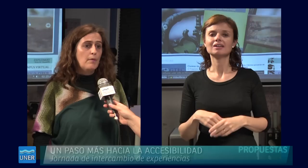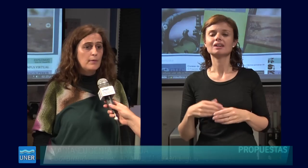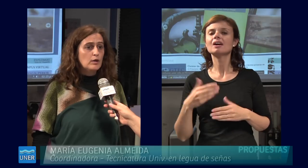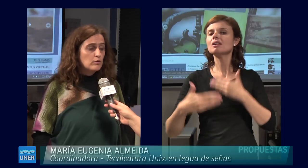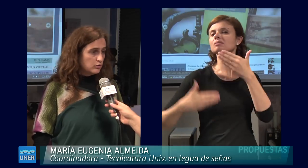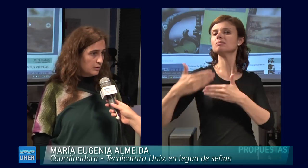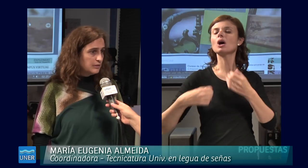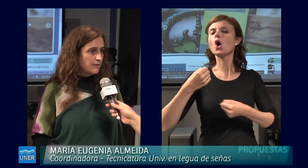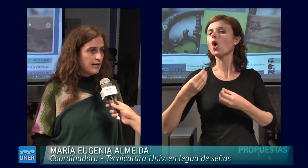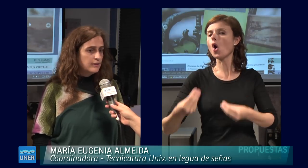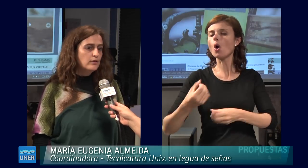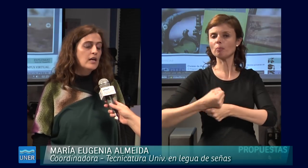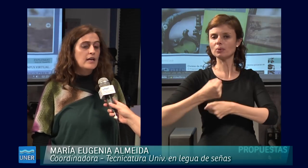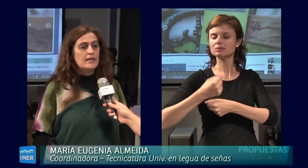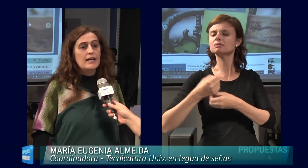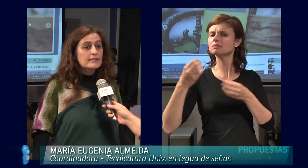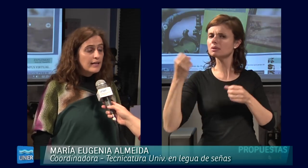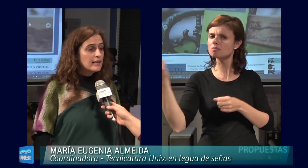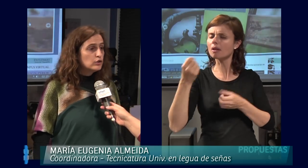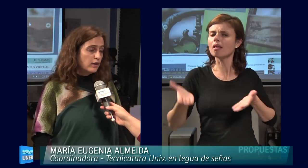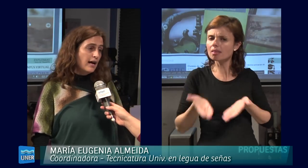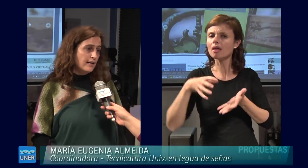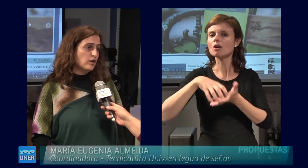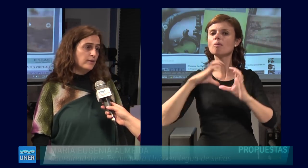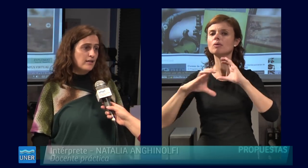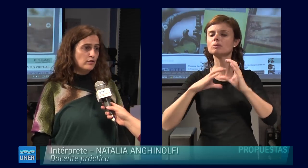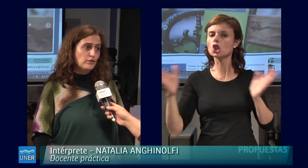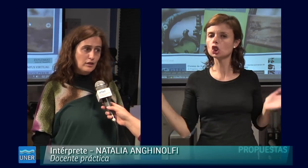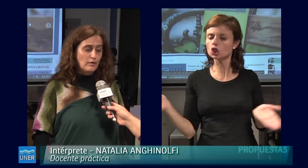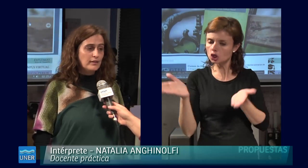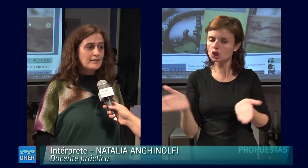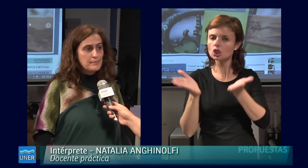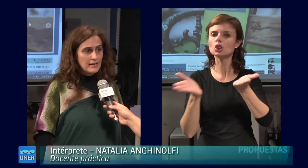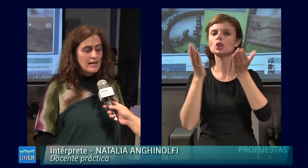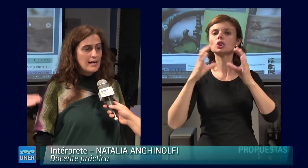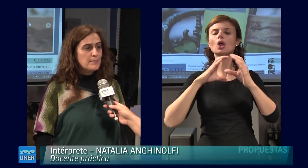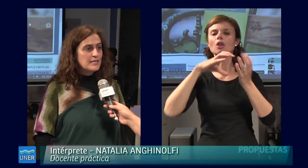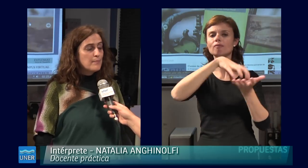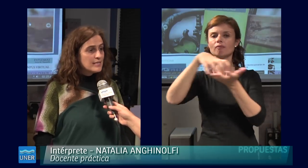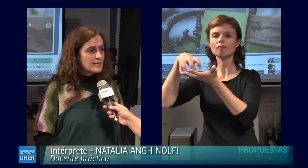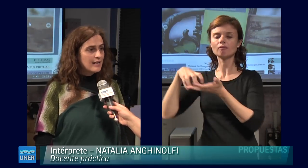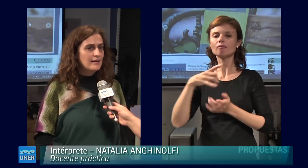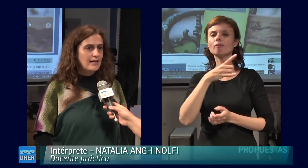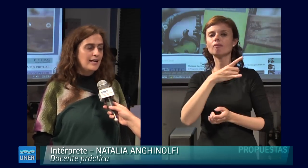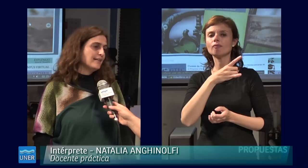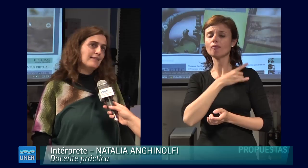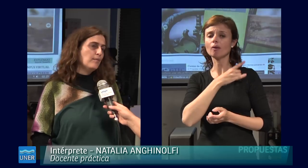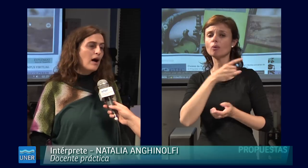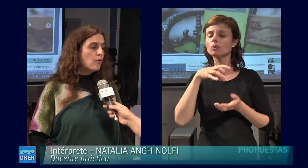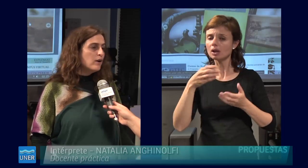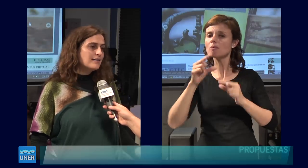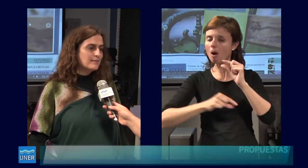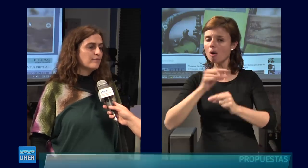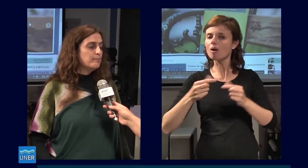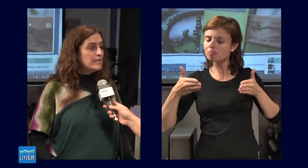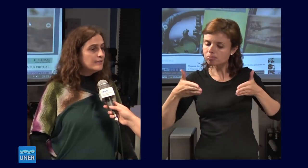Vamos a ver cómo continuamos trabajando y alentar a que todas las áreas de comunicación de todas las facultades también empiecen a pensar en, digamos,